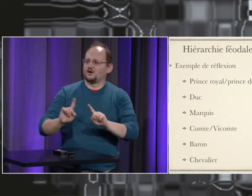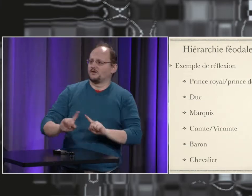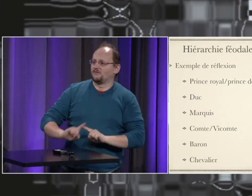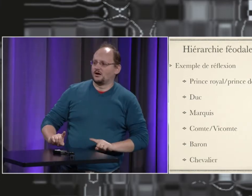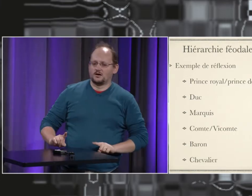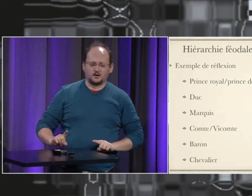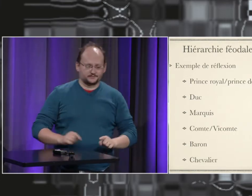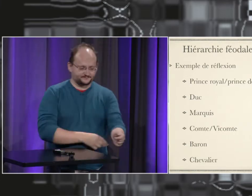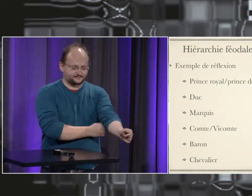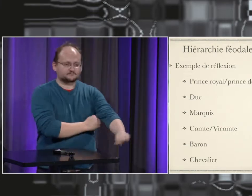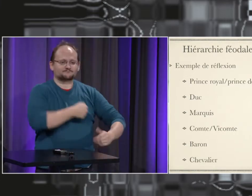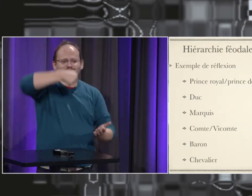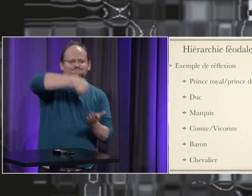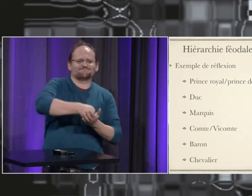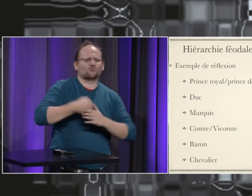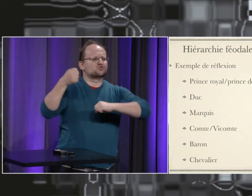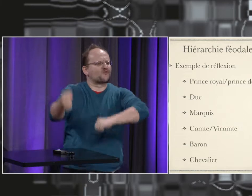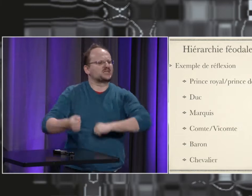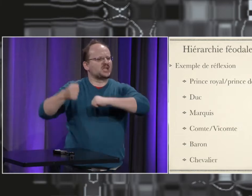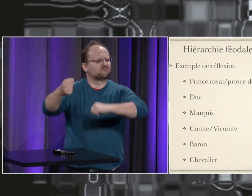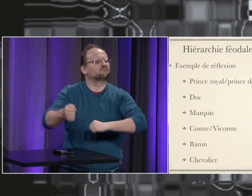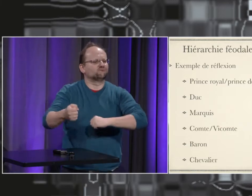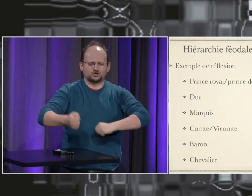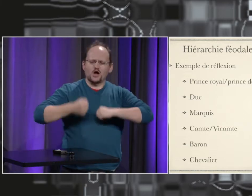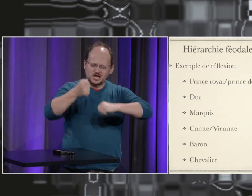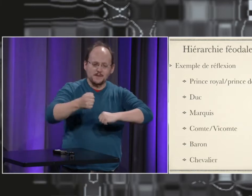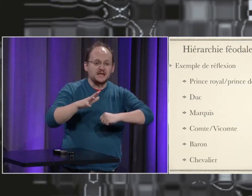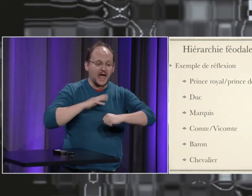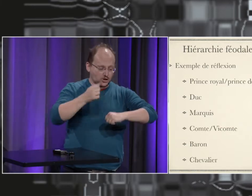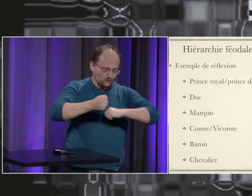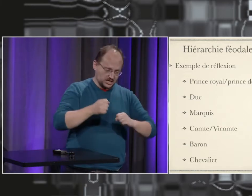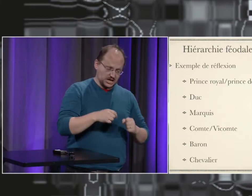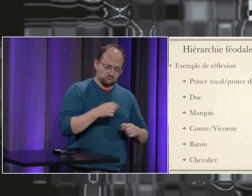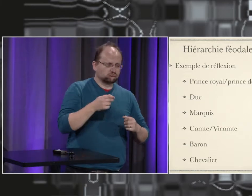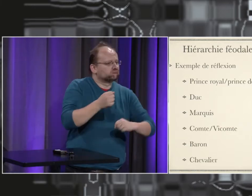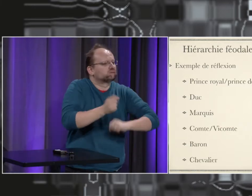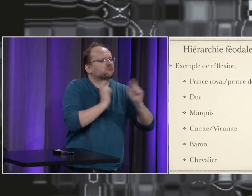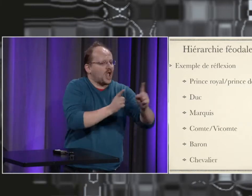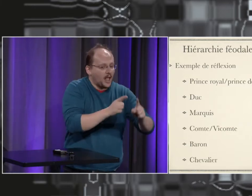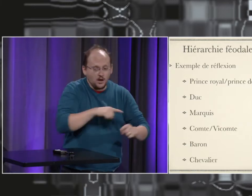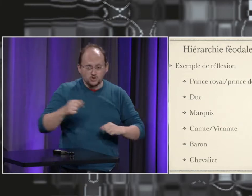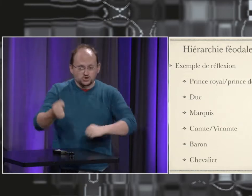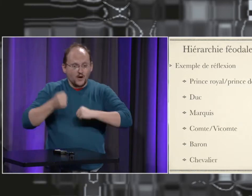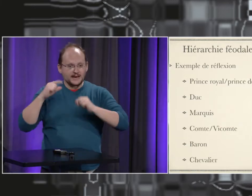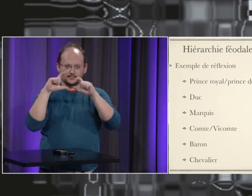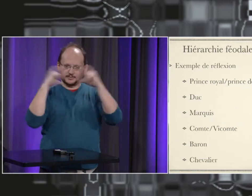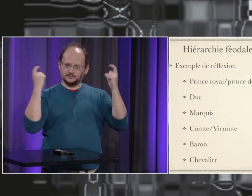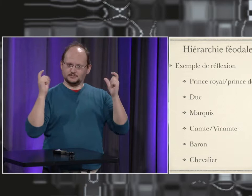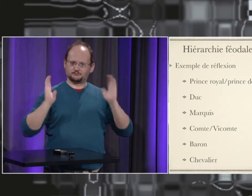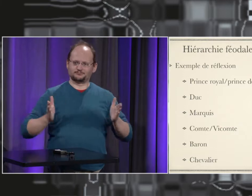voir différentes différentes statues alors tout en bas on a le chevalier d'accord qu'on imagine à cheval etc sur le